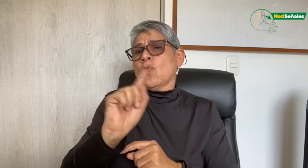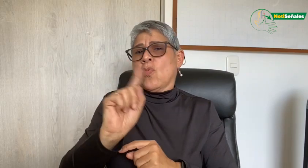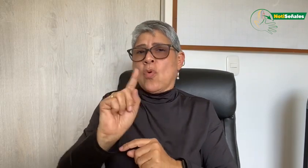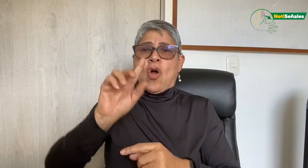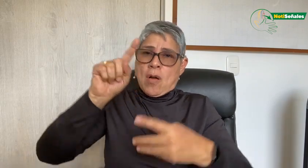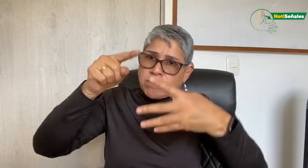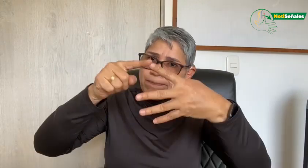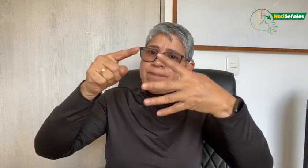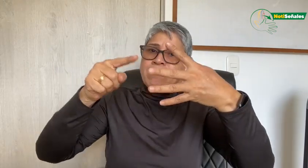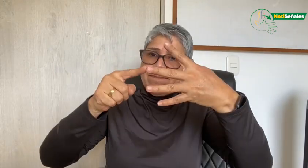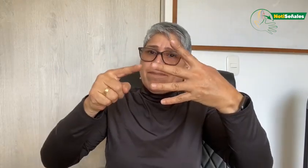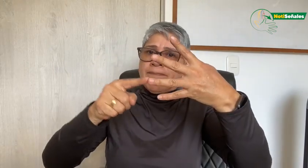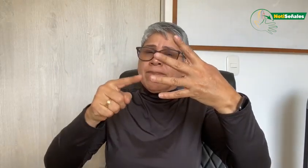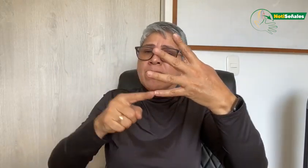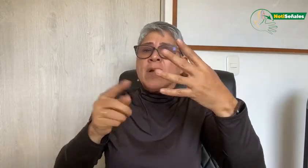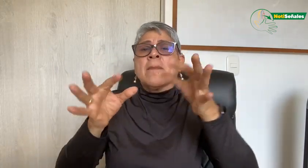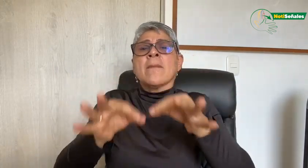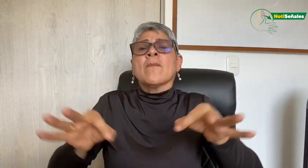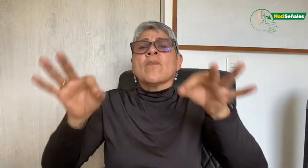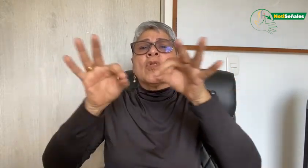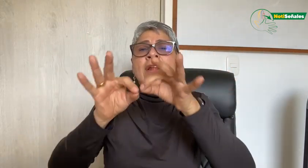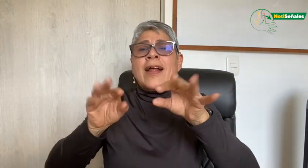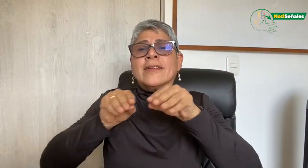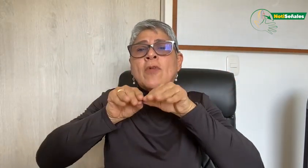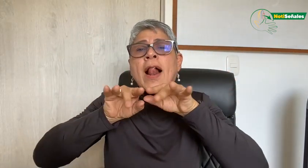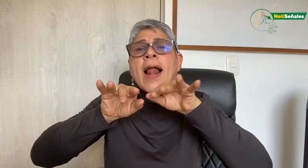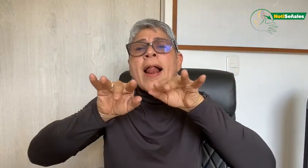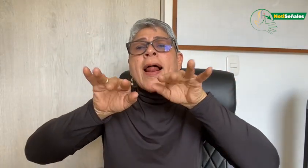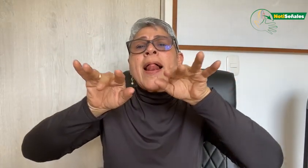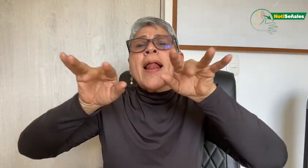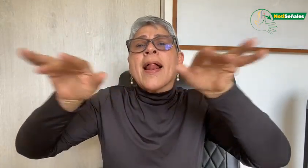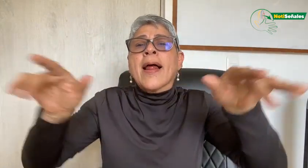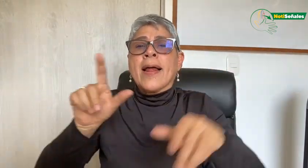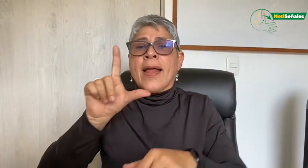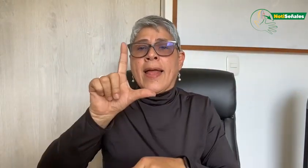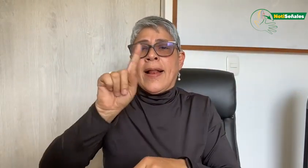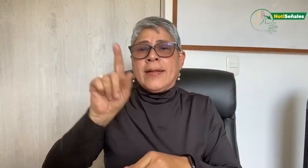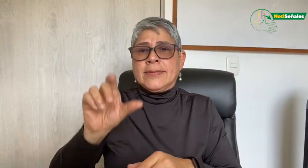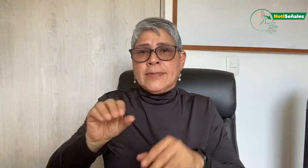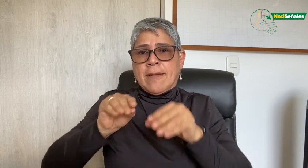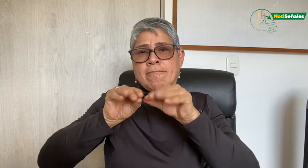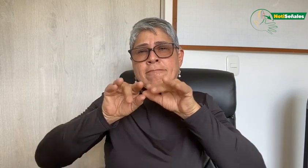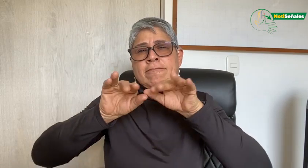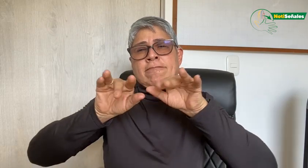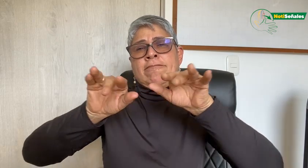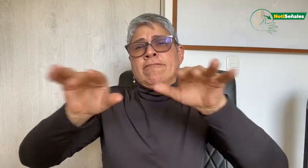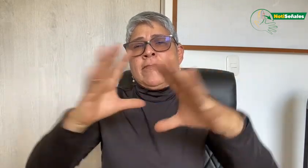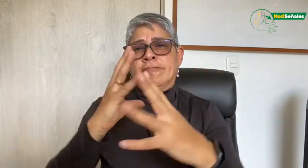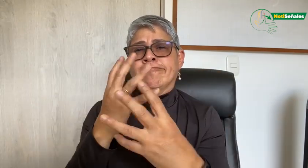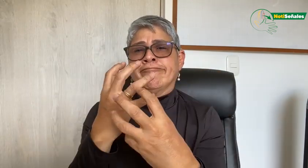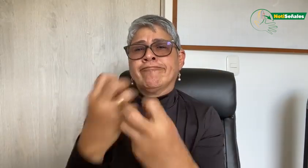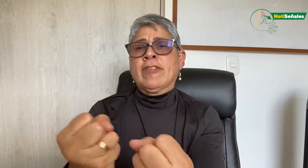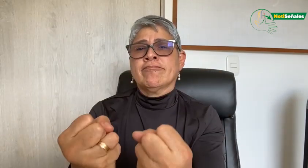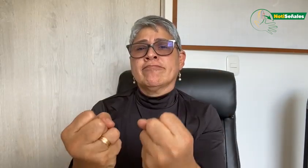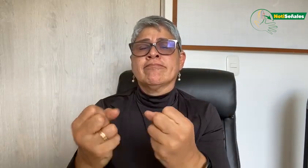creación de neologismos únicamente. Estos cuatro aspectos son importantes para lograr la difusión y la adquisición de la